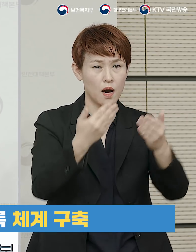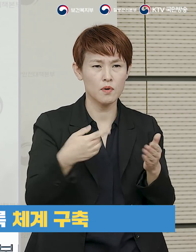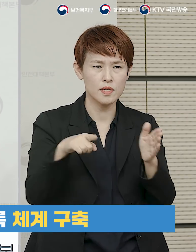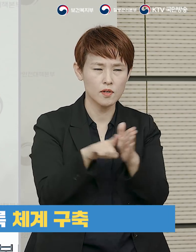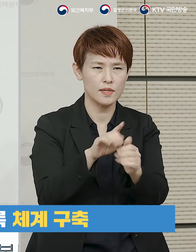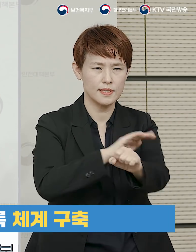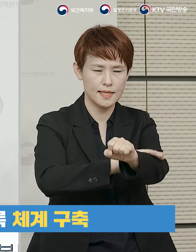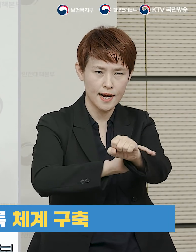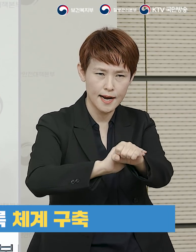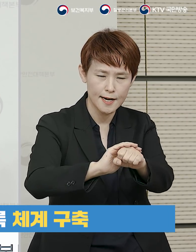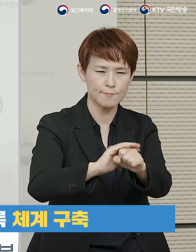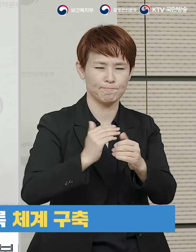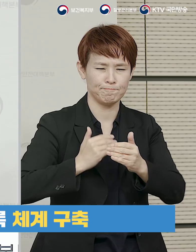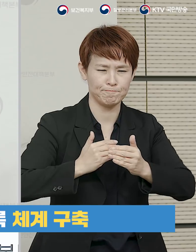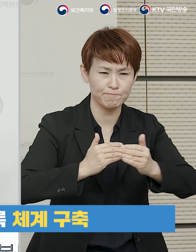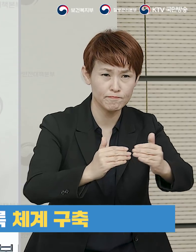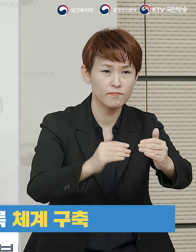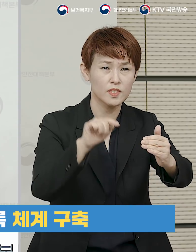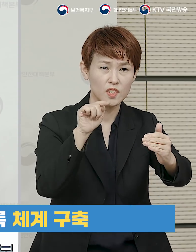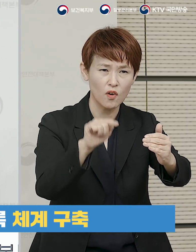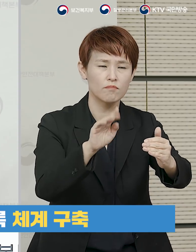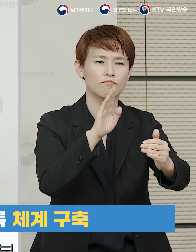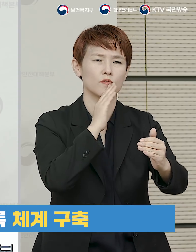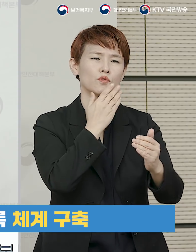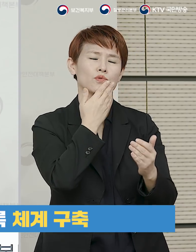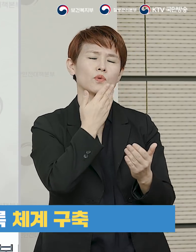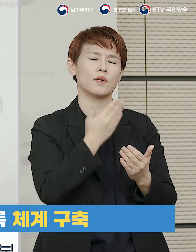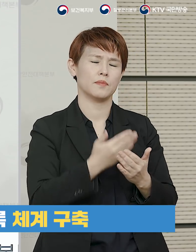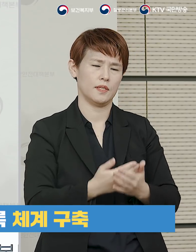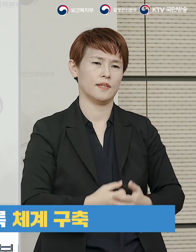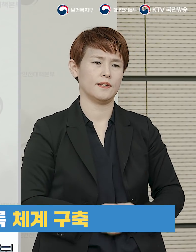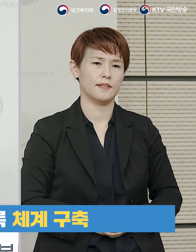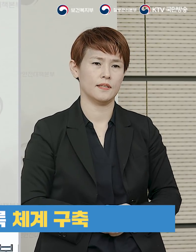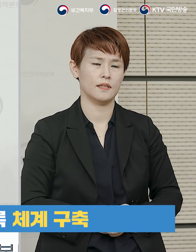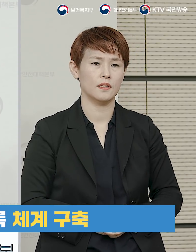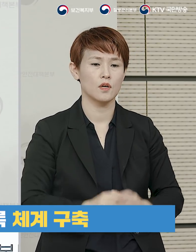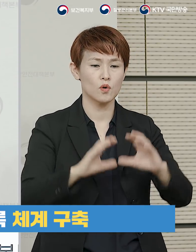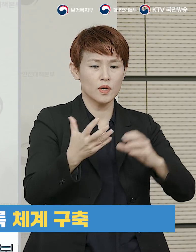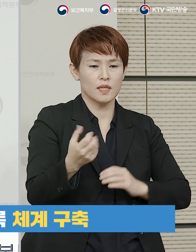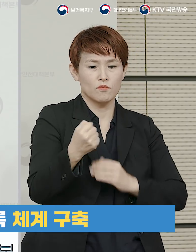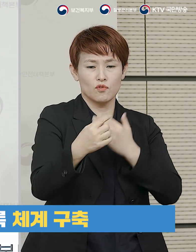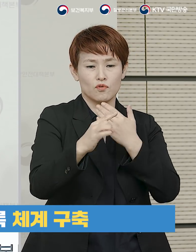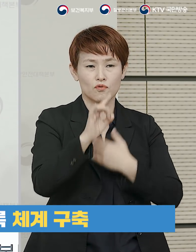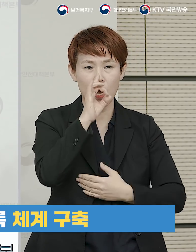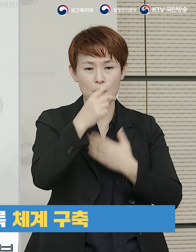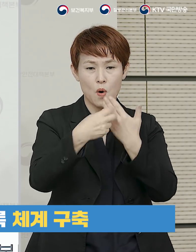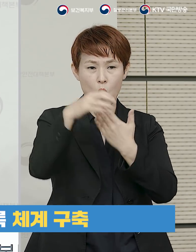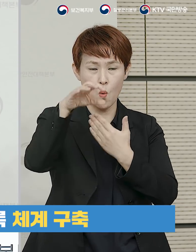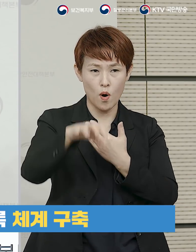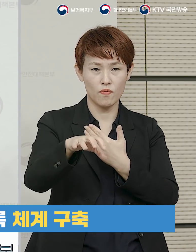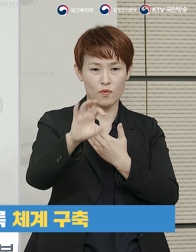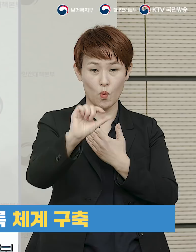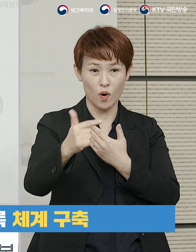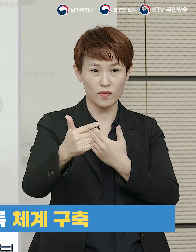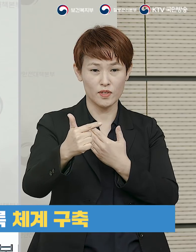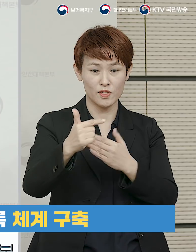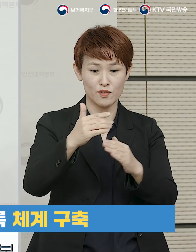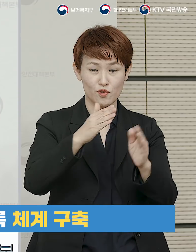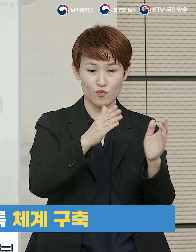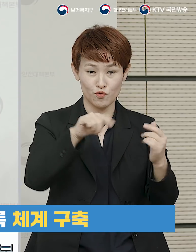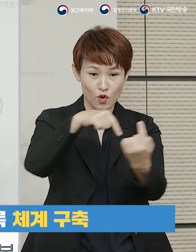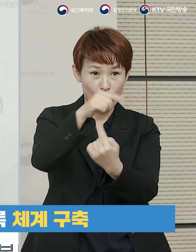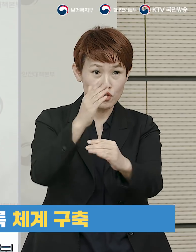환자 전원 체계를 잘 갖추고 가동토록 하는 것도 매우 중요합니다 국립중앙의료원에 설치하여 운영